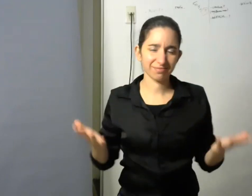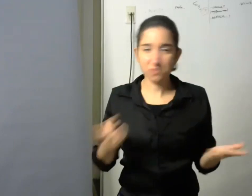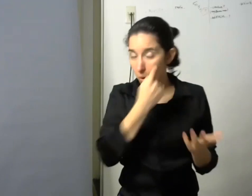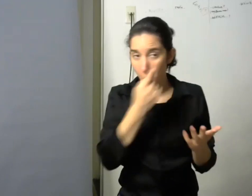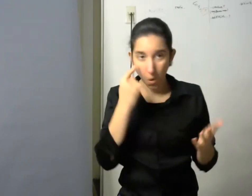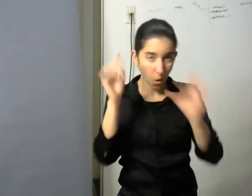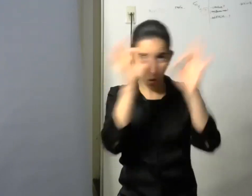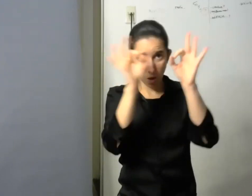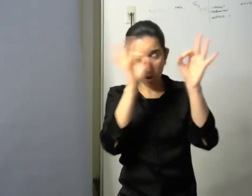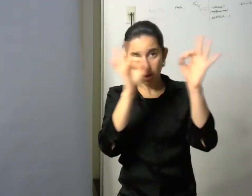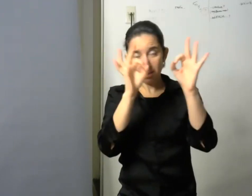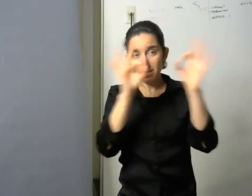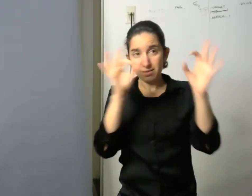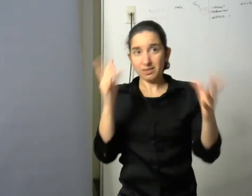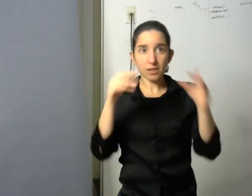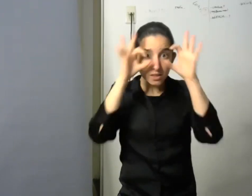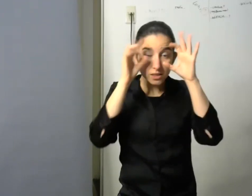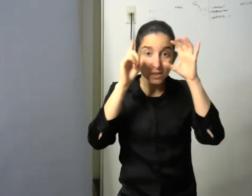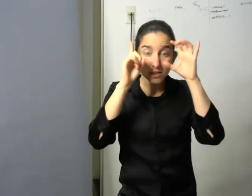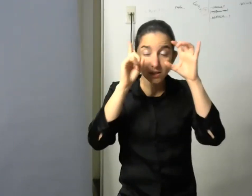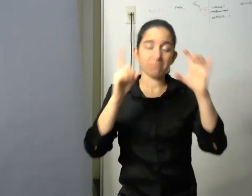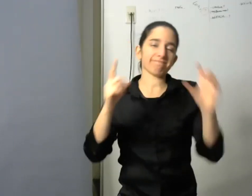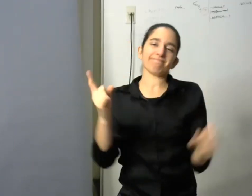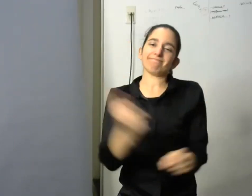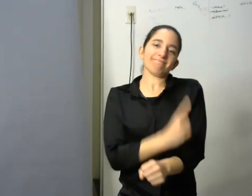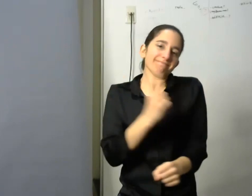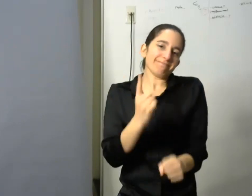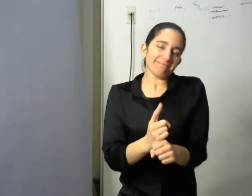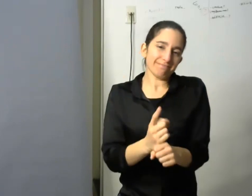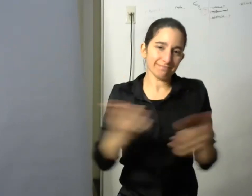sin pestañear mucho tiempo porque se secan las corñas